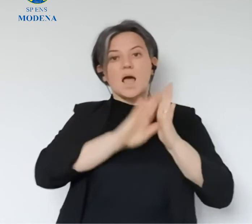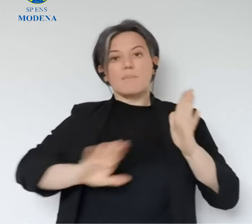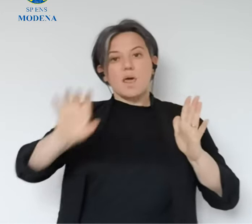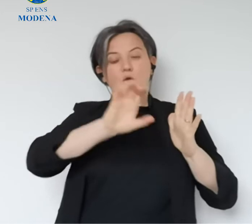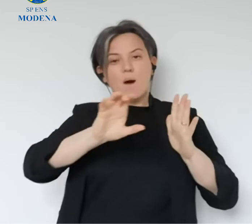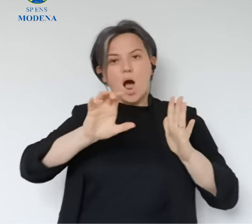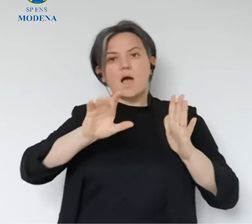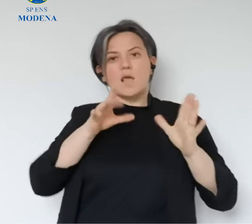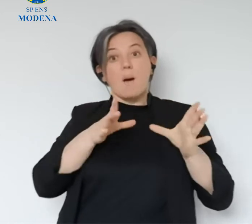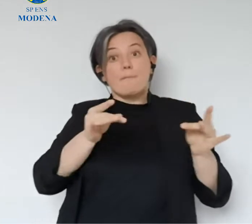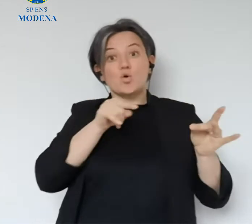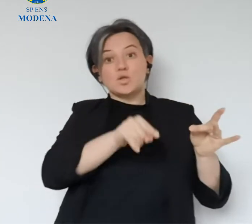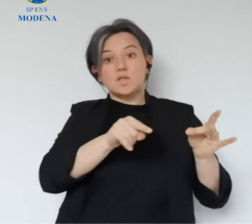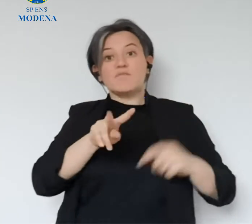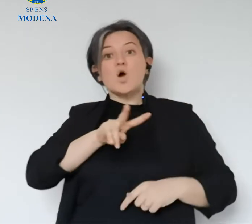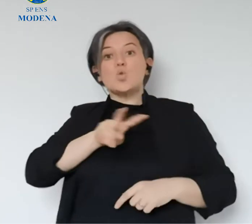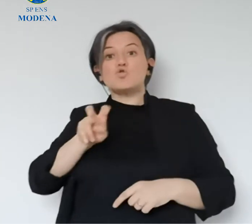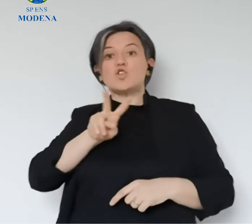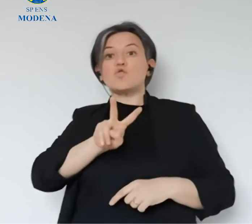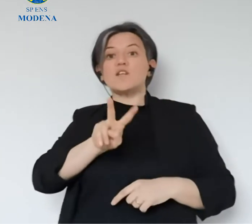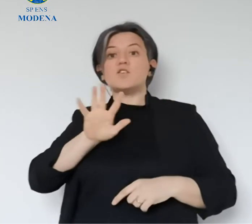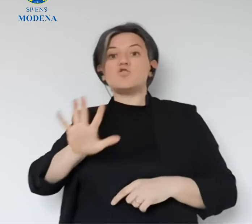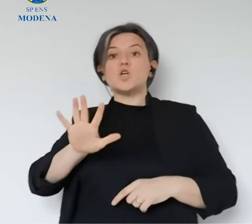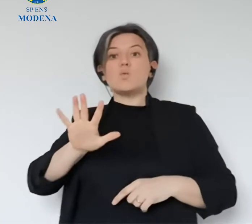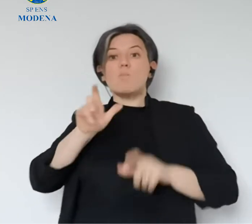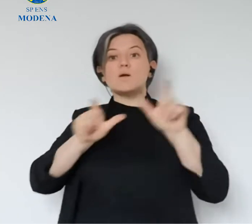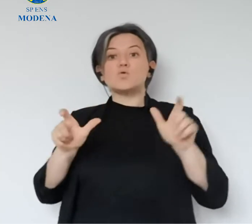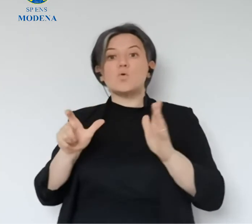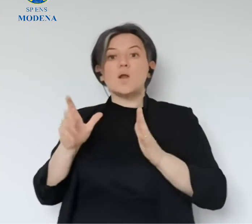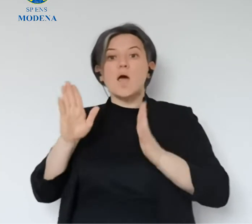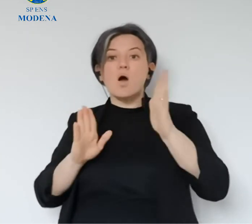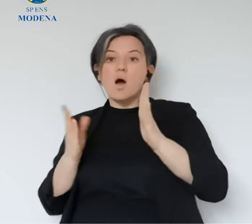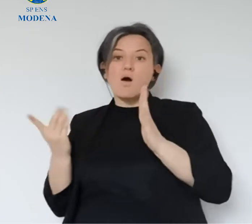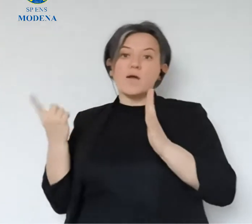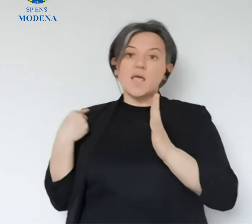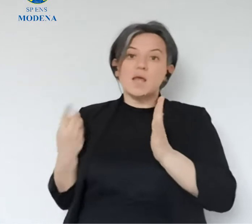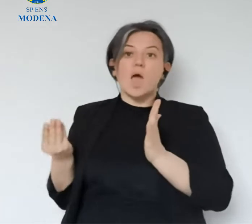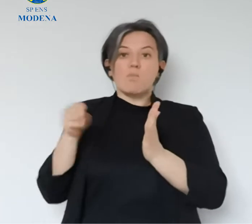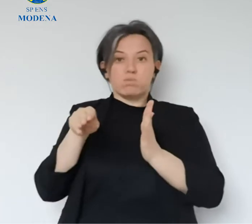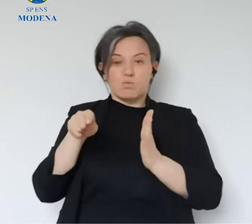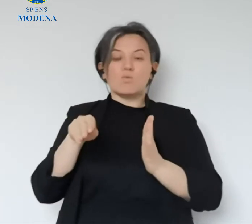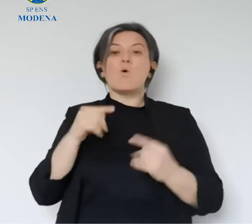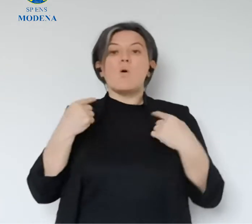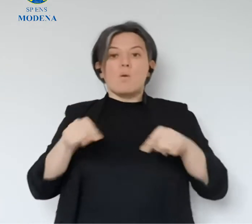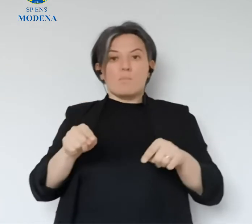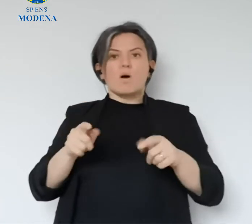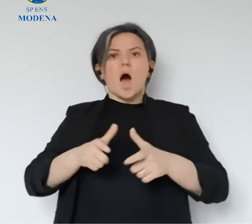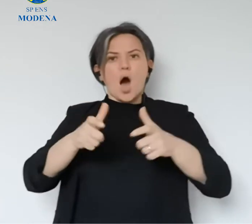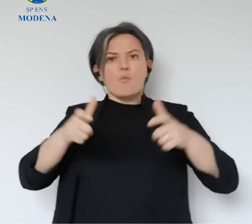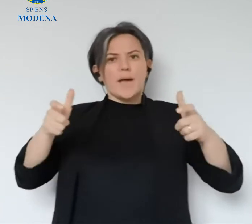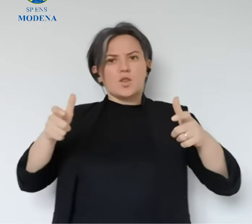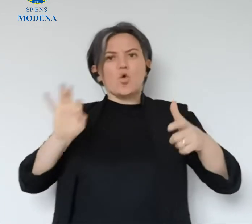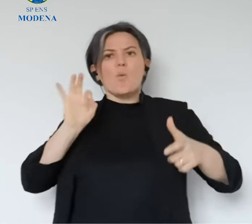Sono 23.092 in Emilia Romagna le persone positive, 225